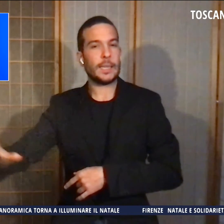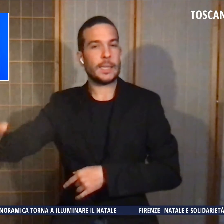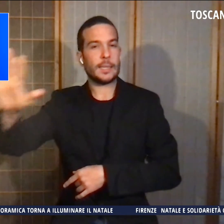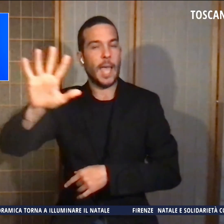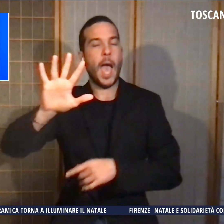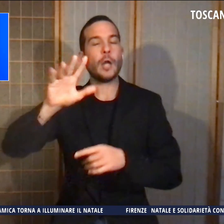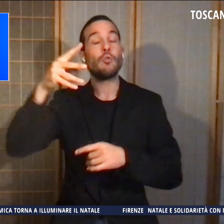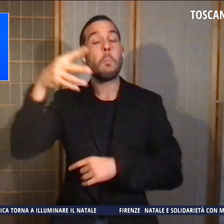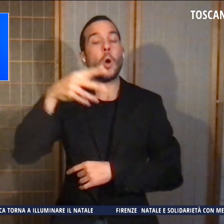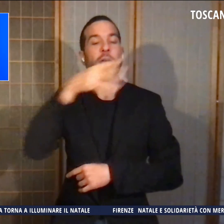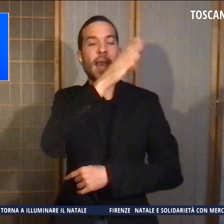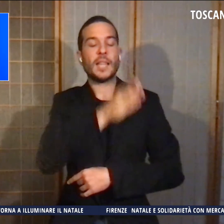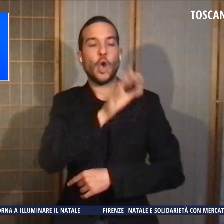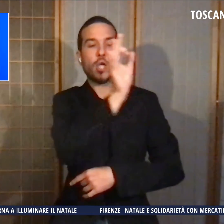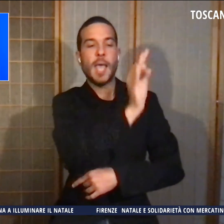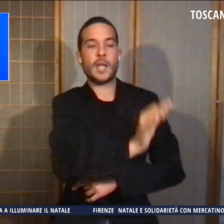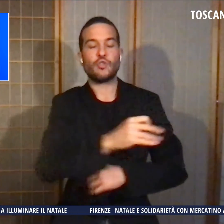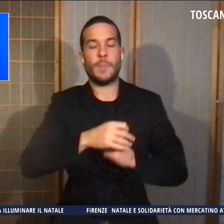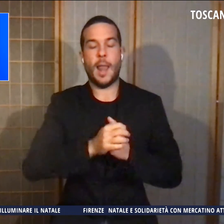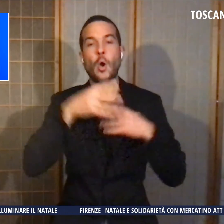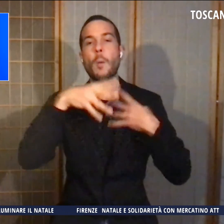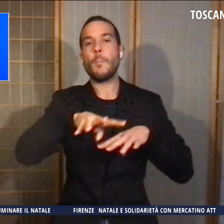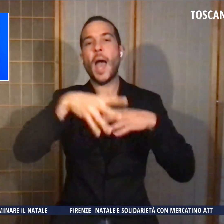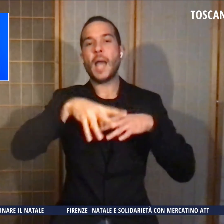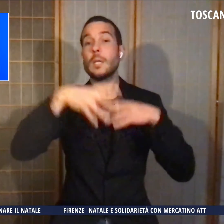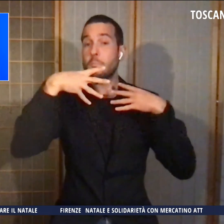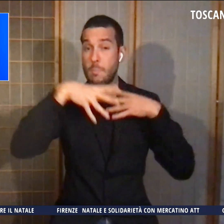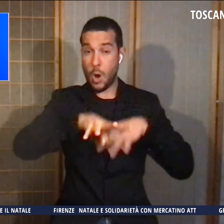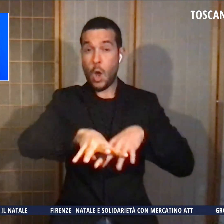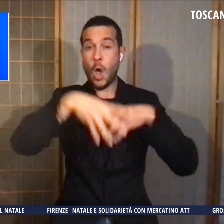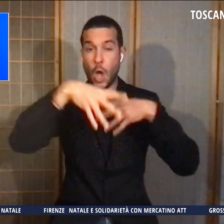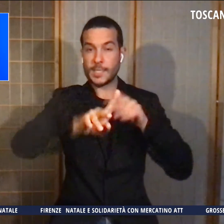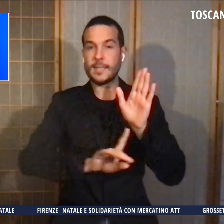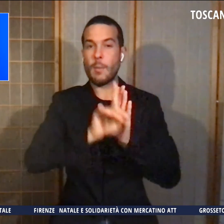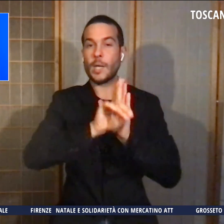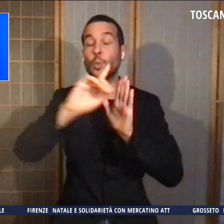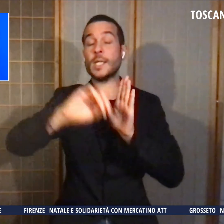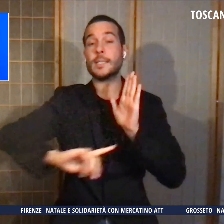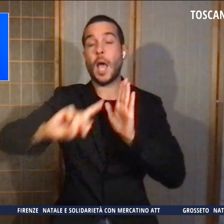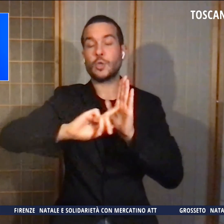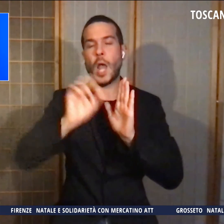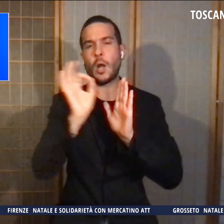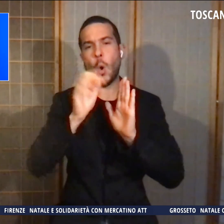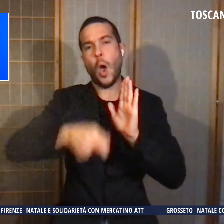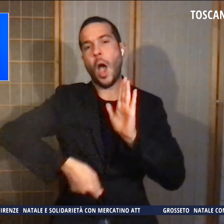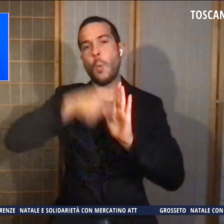costa e arcipelago. Mari mossi, le temperature sono stazionarie o in lieve aumento.